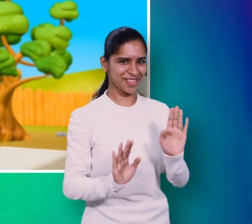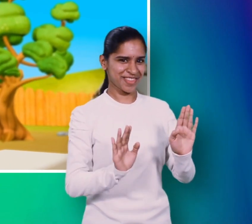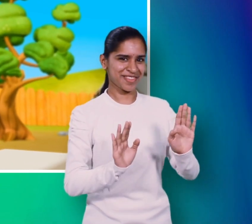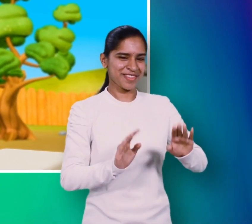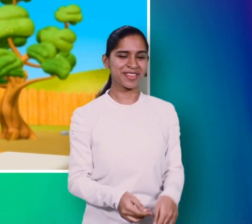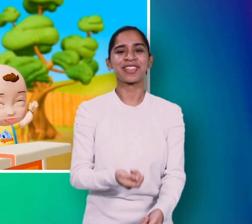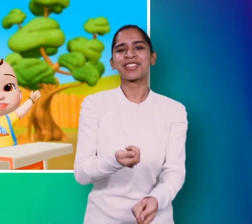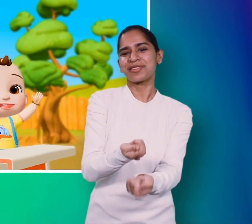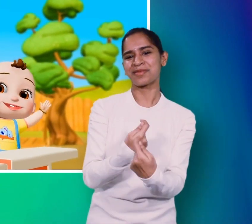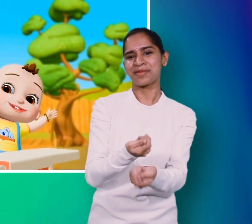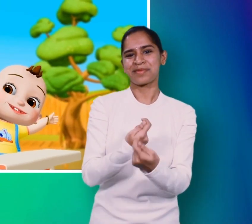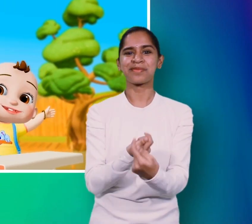पम